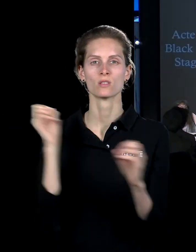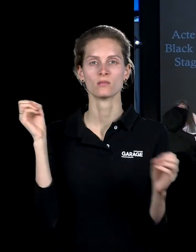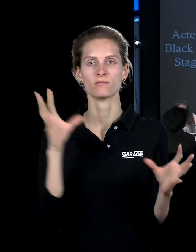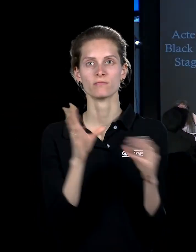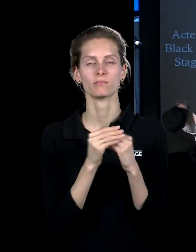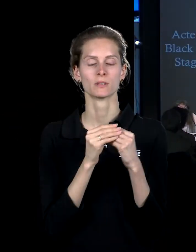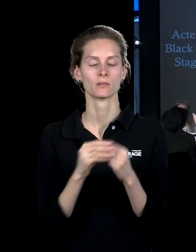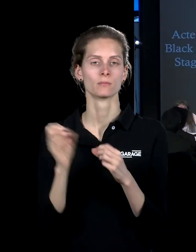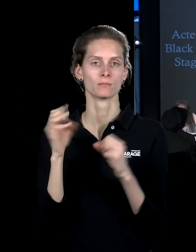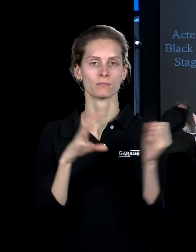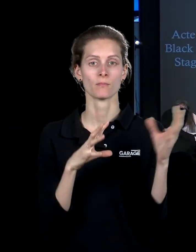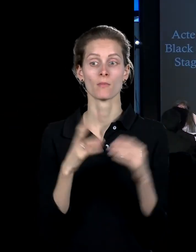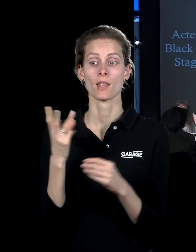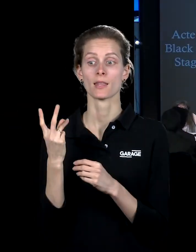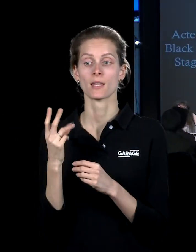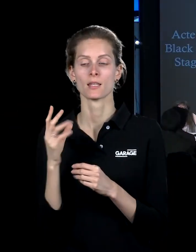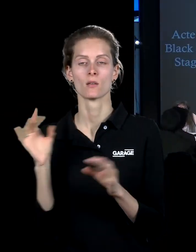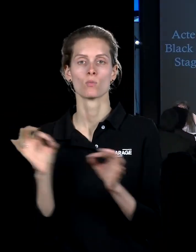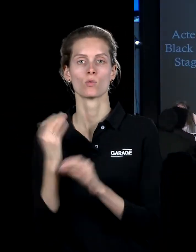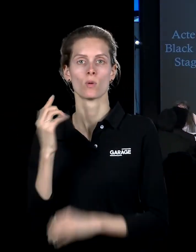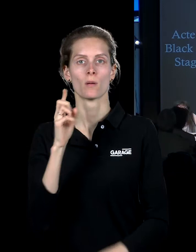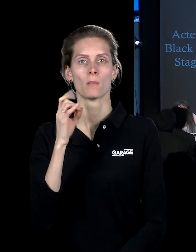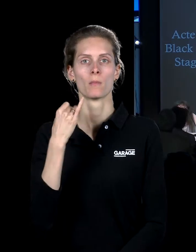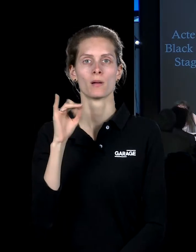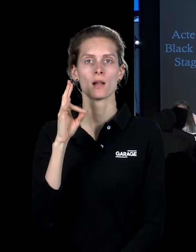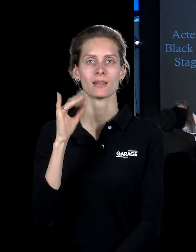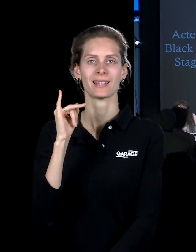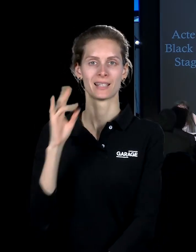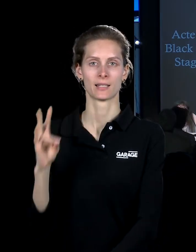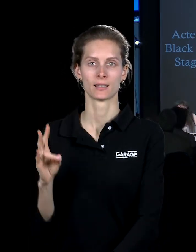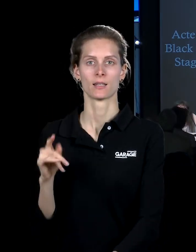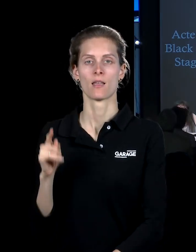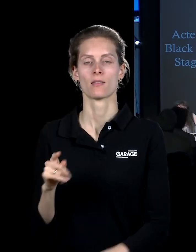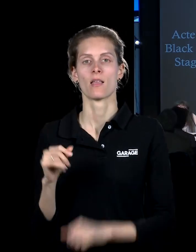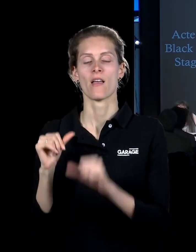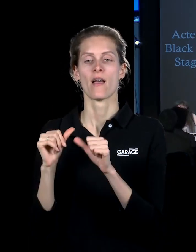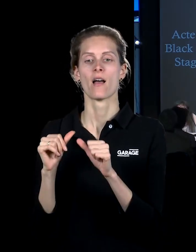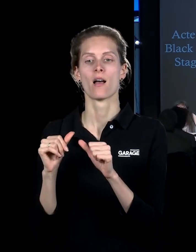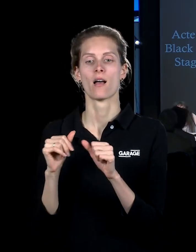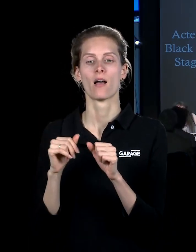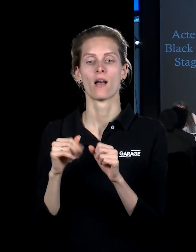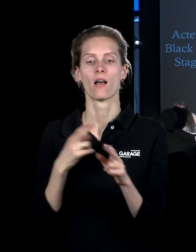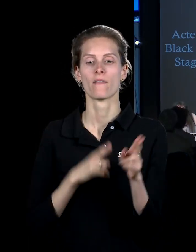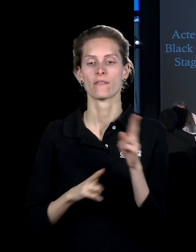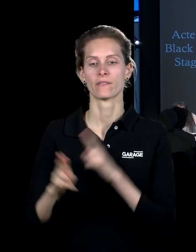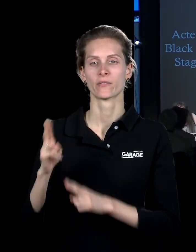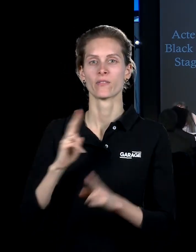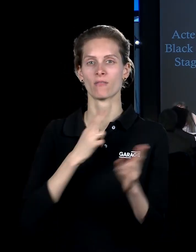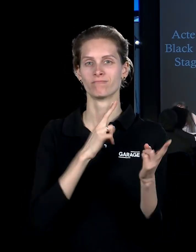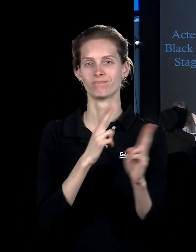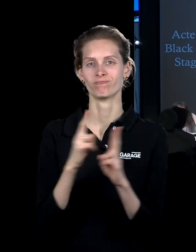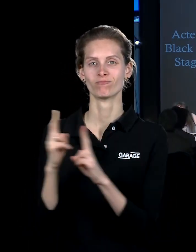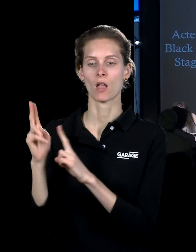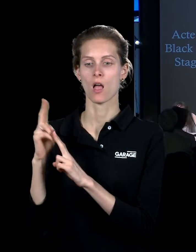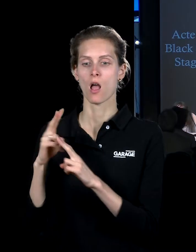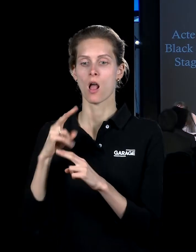И третья – это на музыку Брайана Ина. Это фигуристка, которая катается